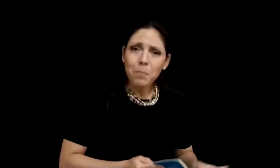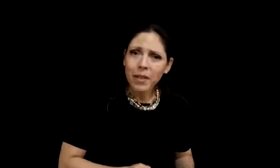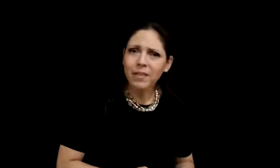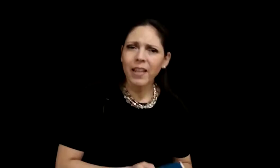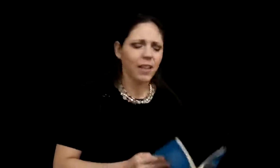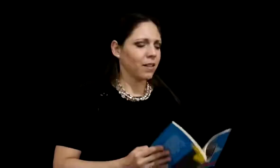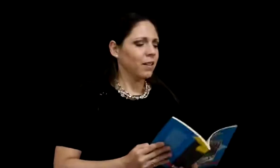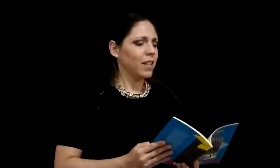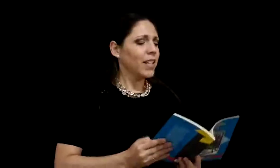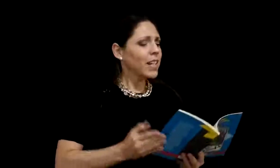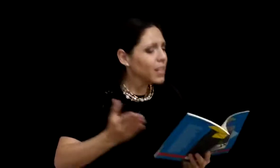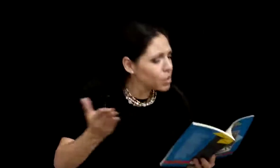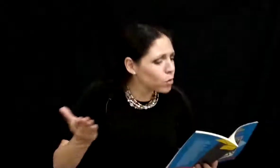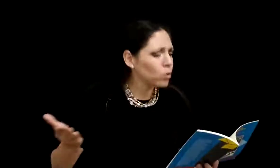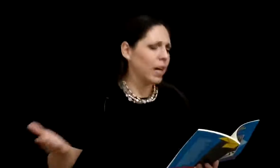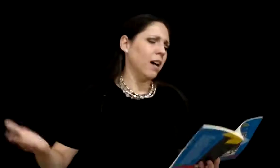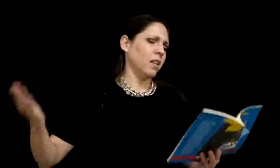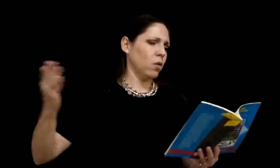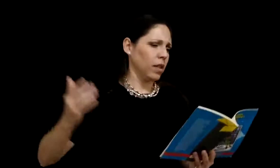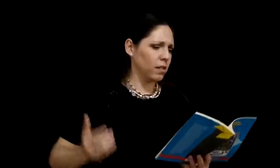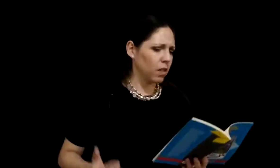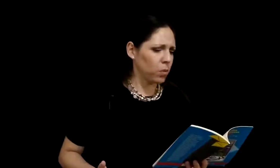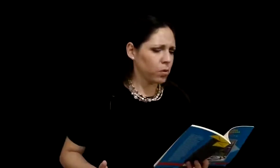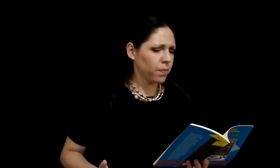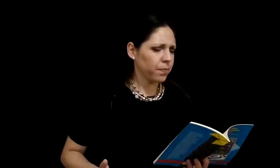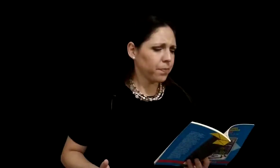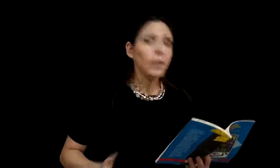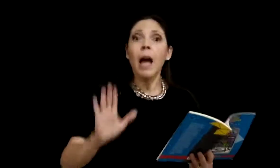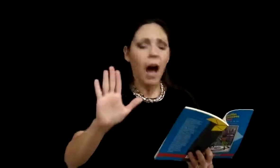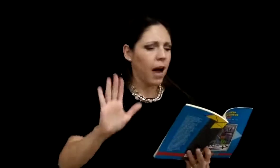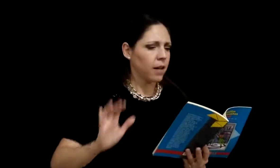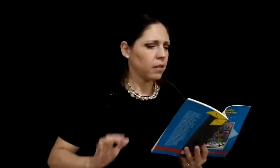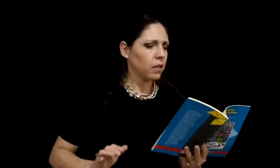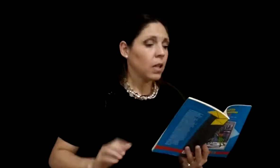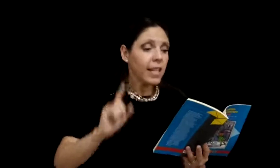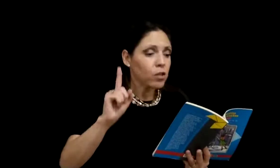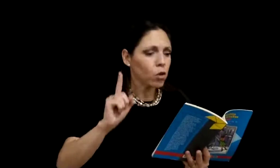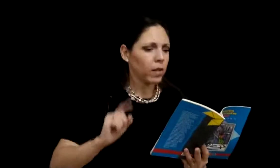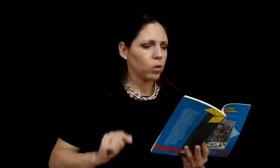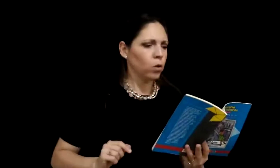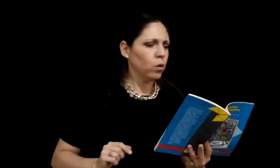aprender y disfrutar de lo que hacemos. Ah, y sobre todo,